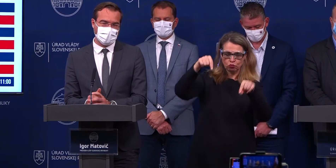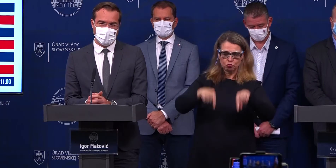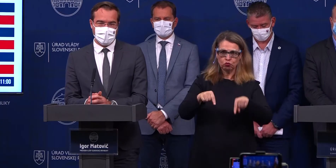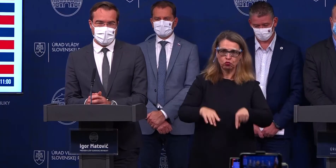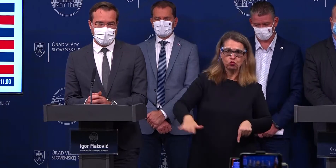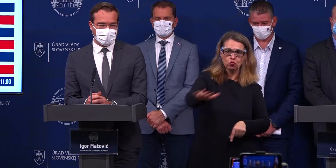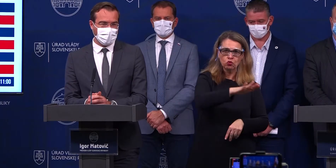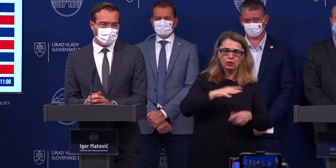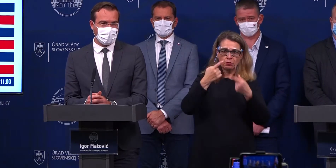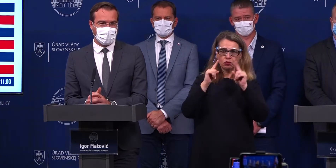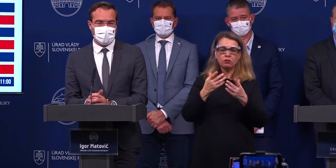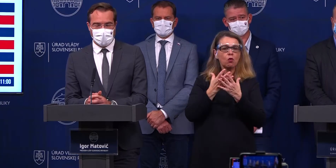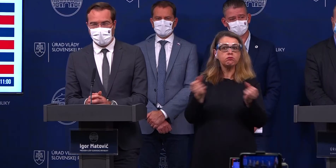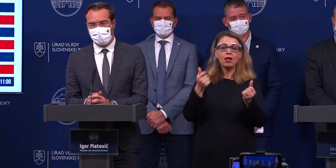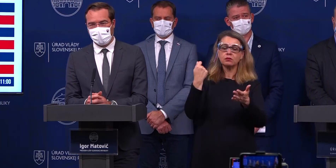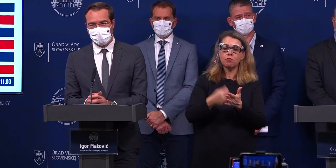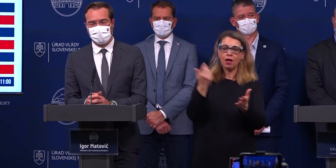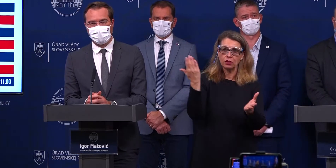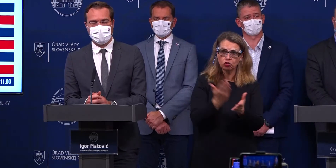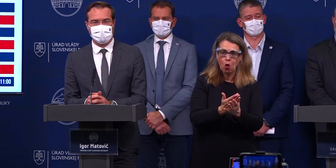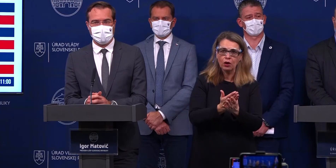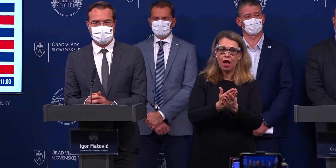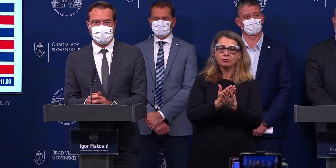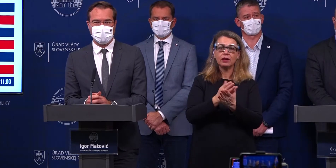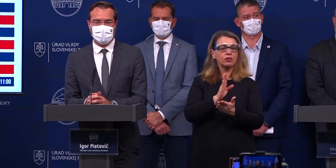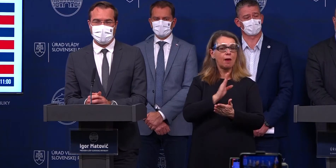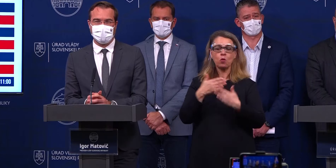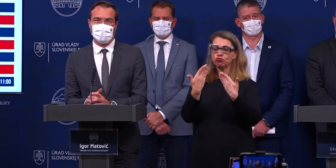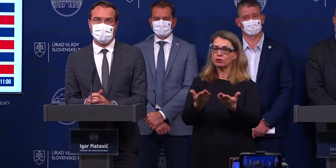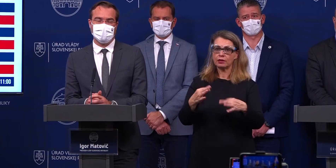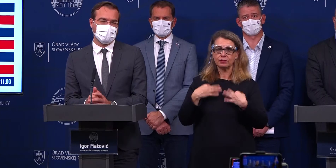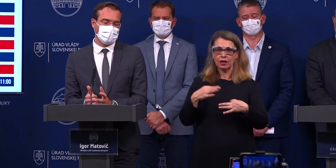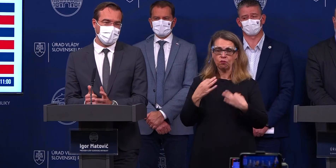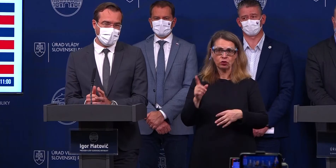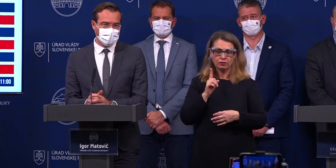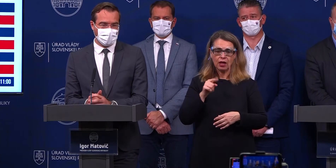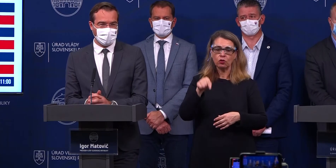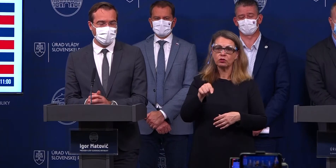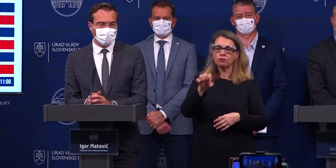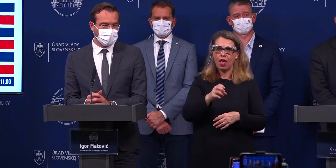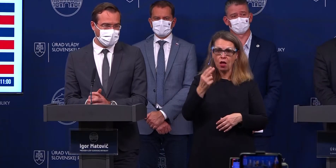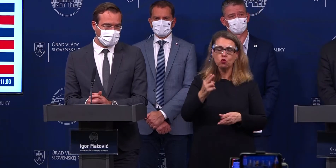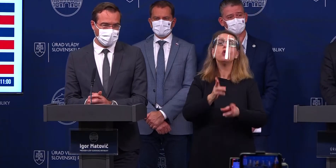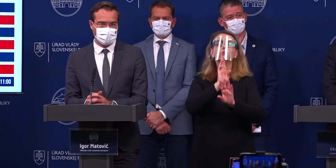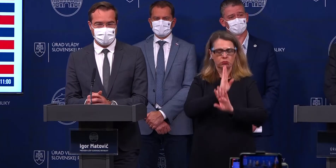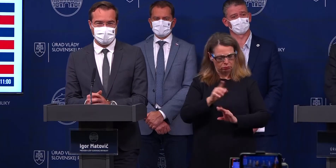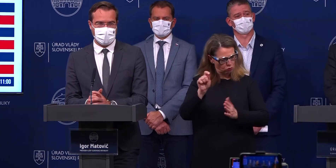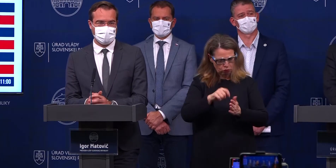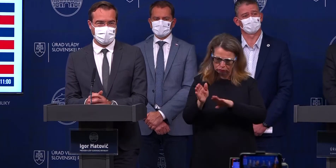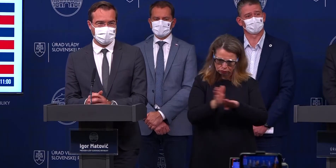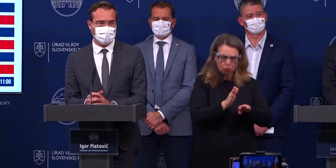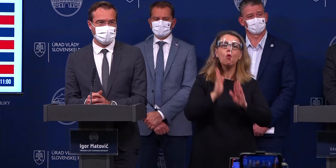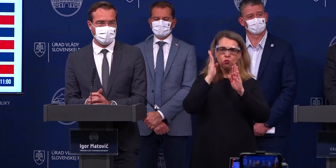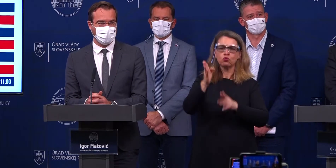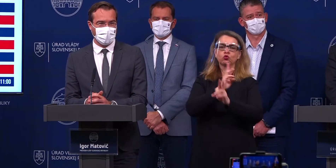nemajú platné doklady, aby mohli poskytovať zdravotnú starostlivosť na území EÚ. Budú môcť poskytovať zdravotnú